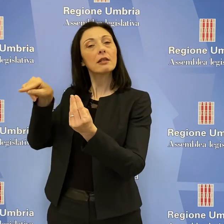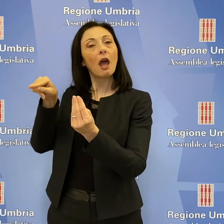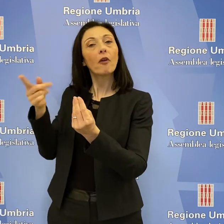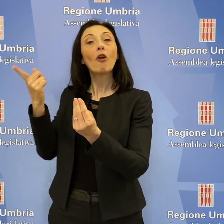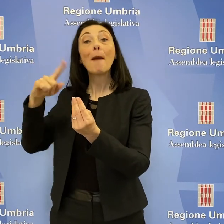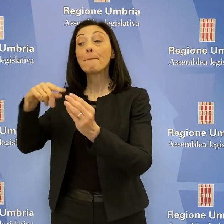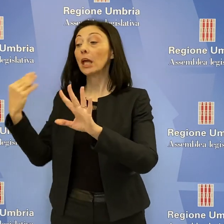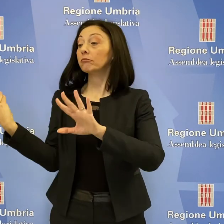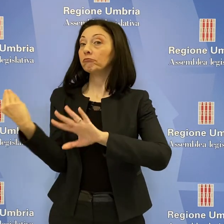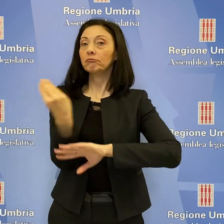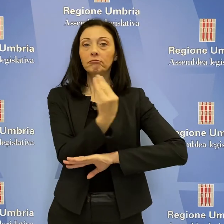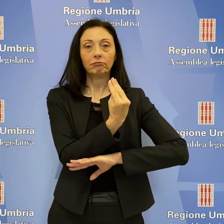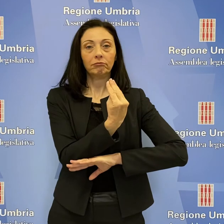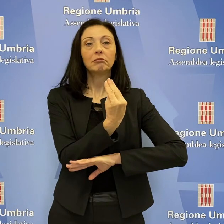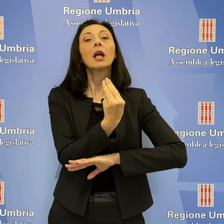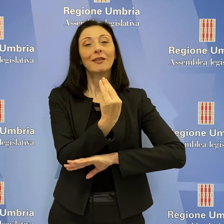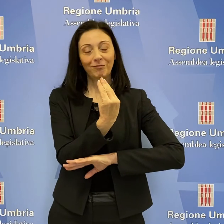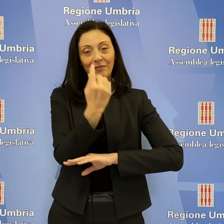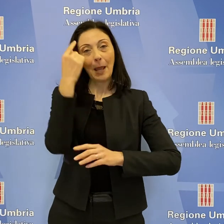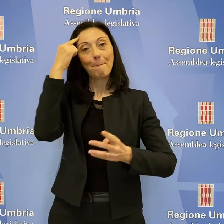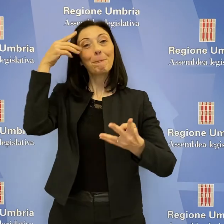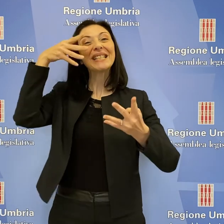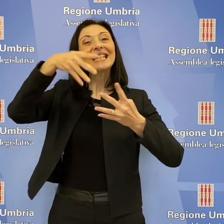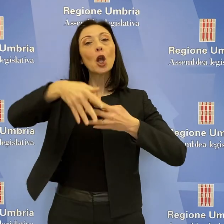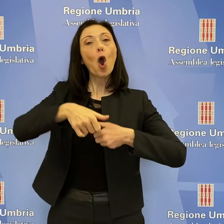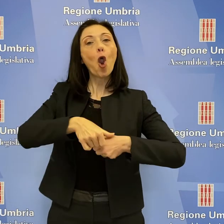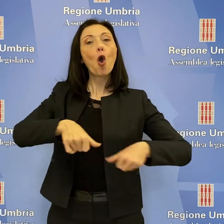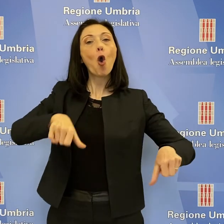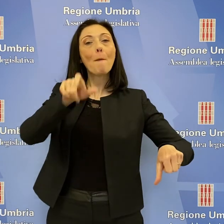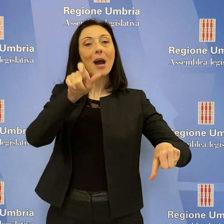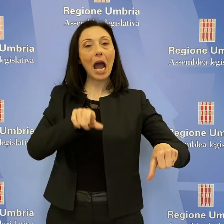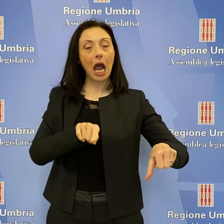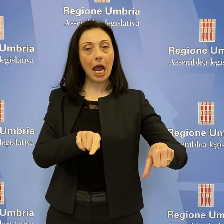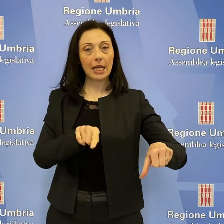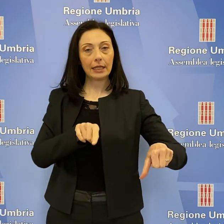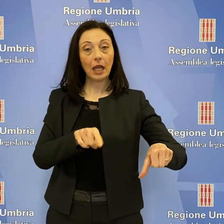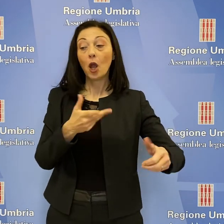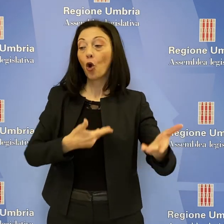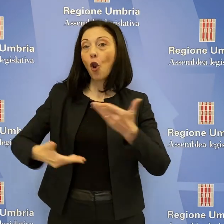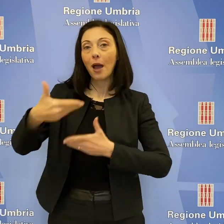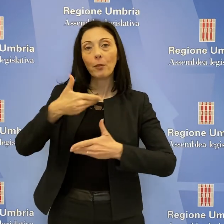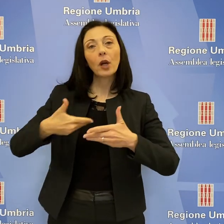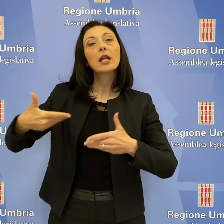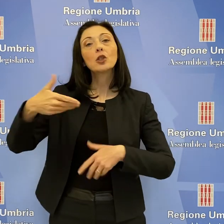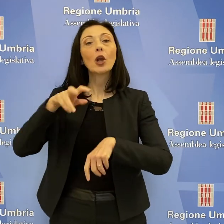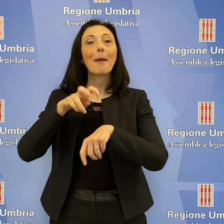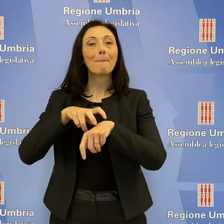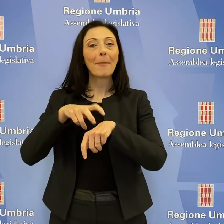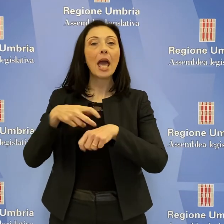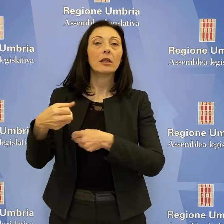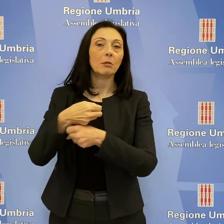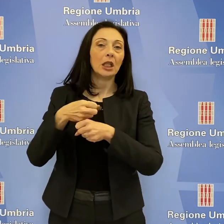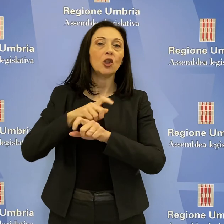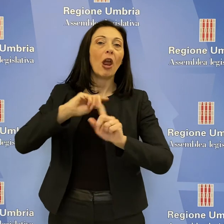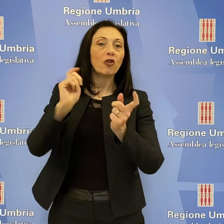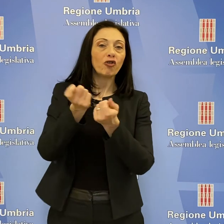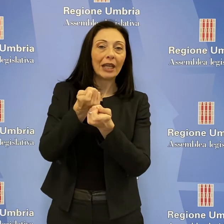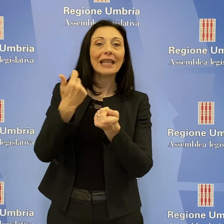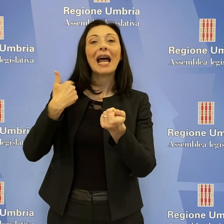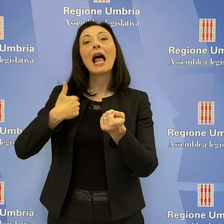al fine di introdurre definitivamente la figura dello psicologo di base e in collaborazione con i medici di medicina generale e con i pediatri